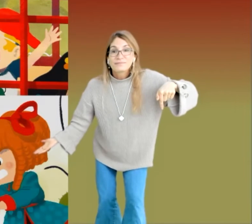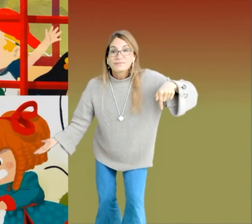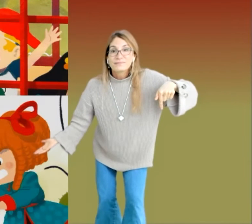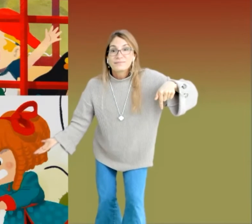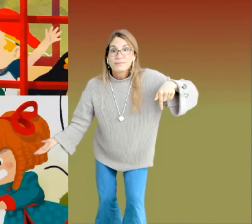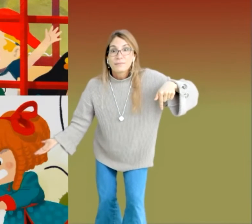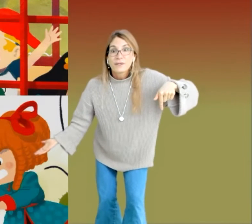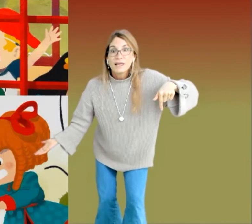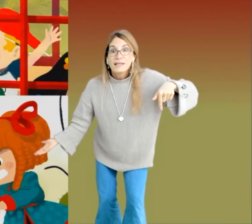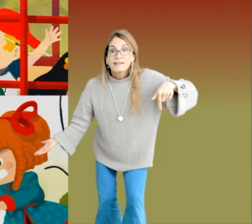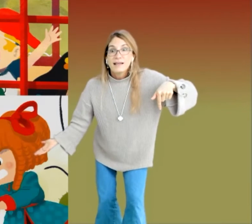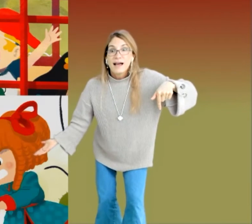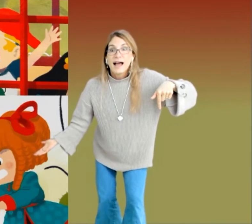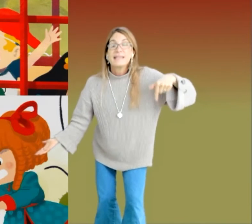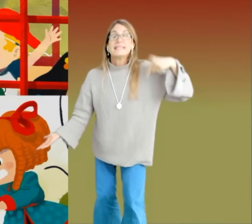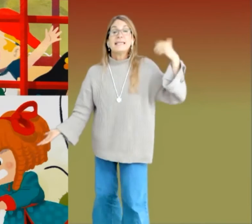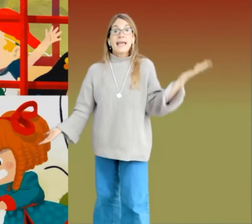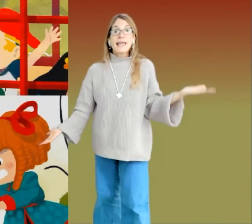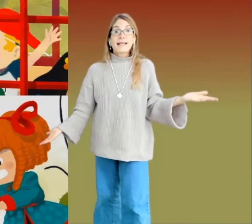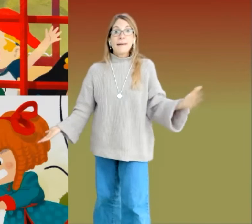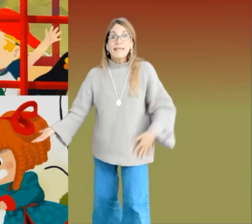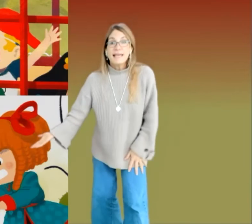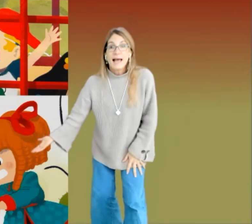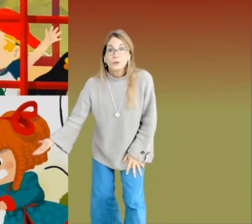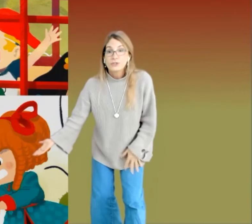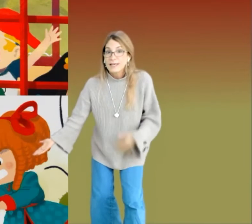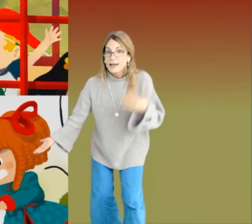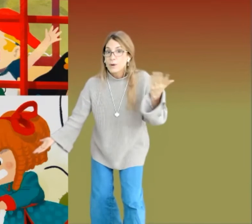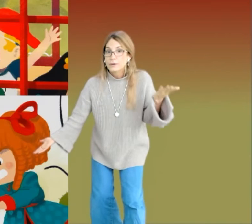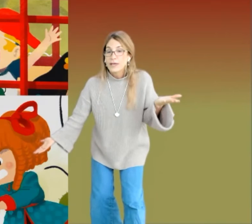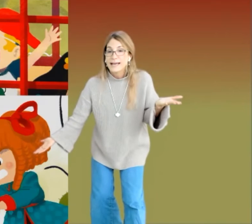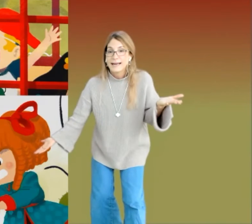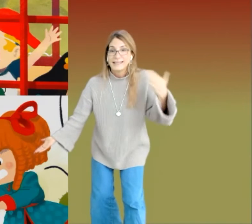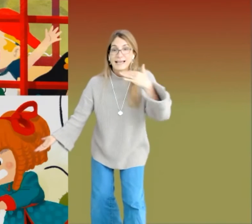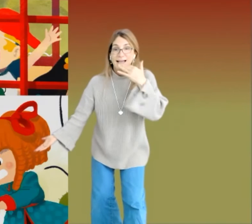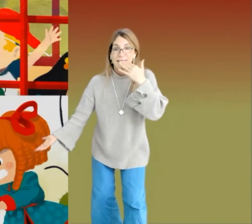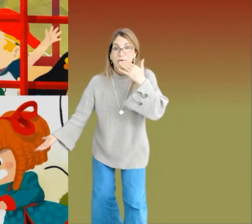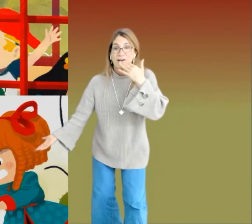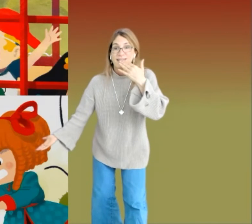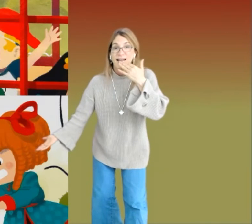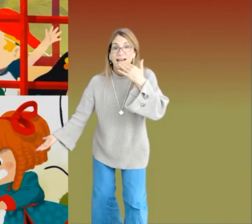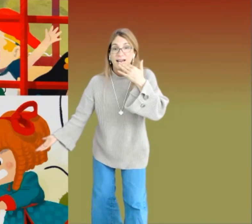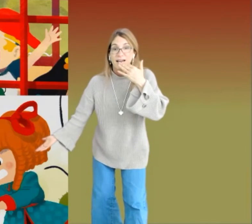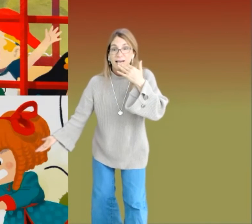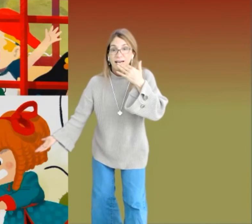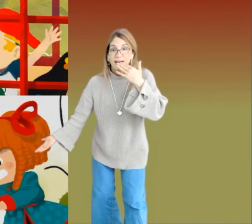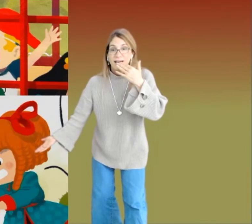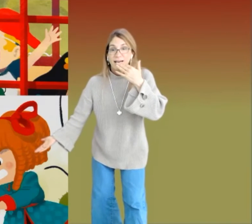de molesta. Así es, Camila. ¿Tú estás de acuerdo que Clara tenía cara de molesta? ¡Oh!